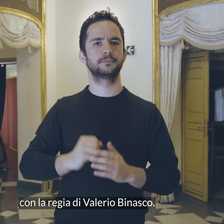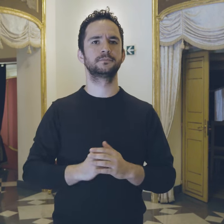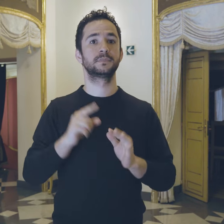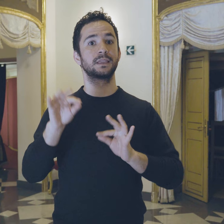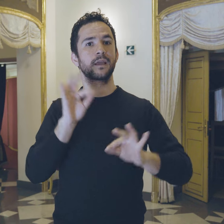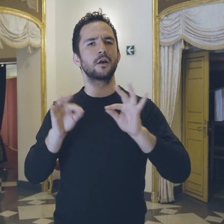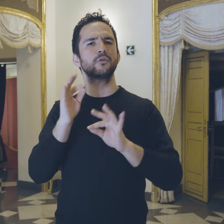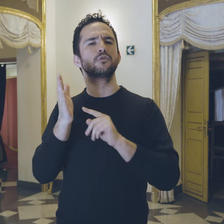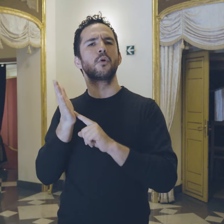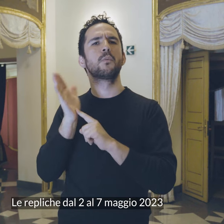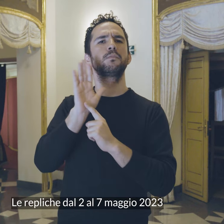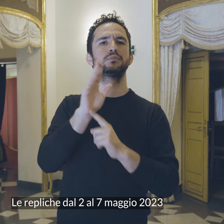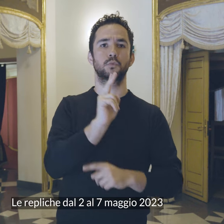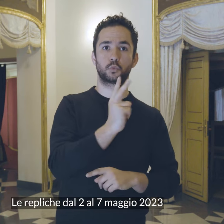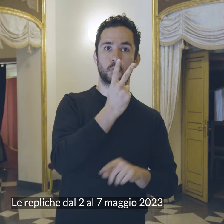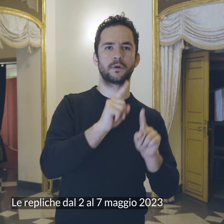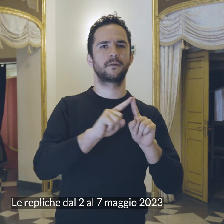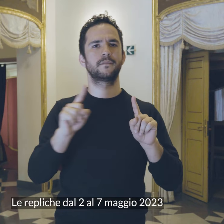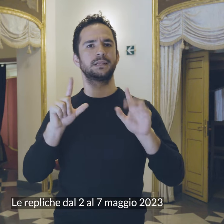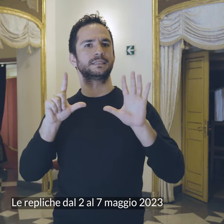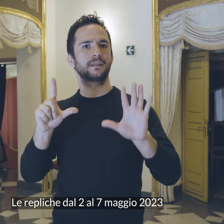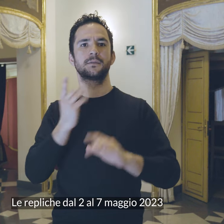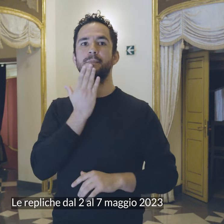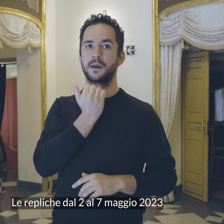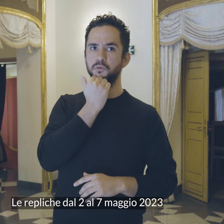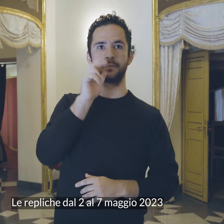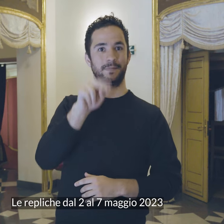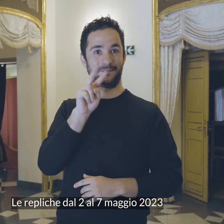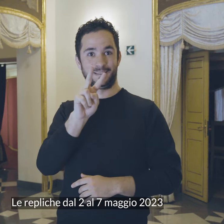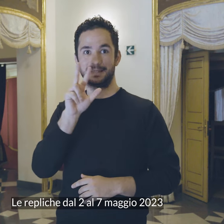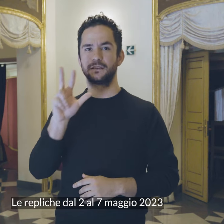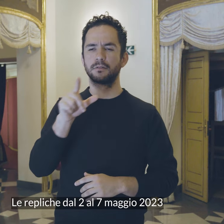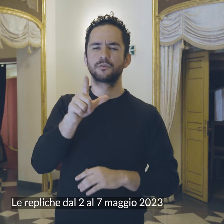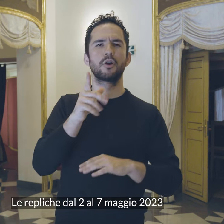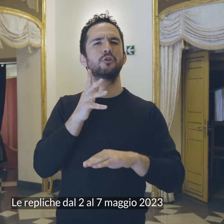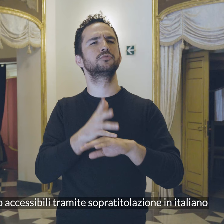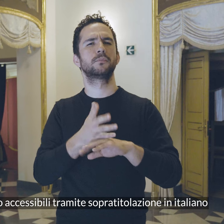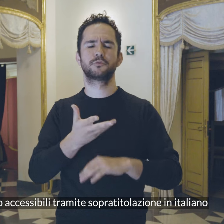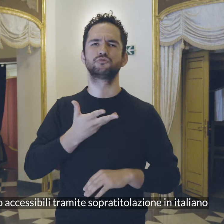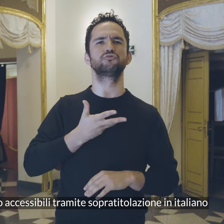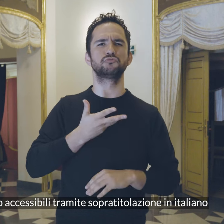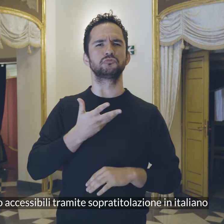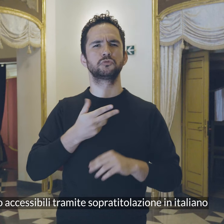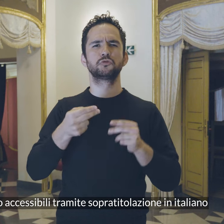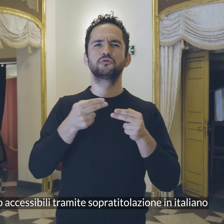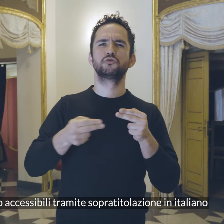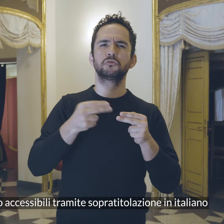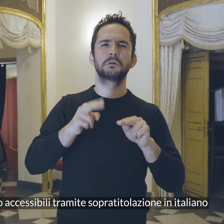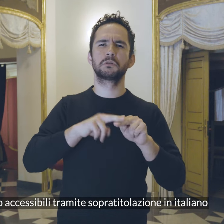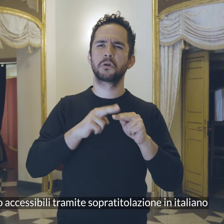Le repliche dal 2 al 7 maggio 2023 Saranno accessibili tramite